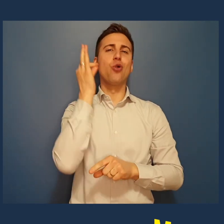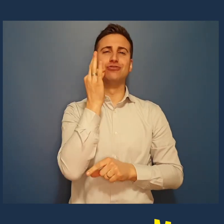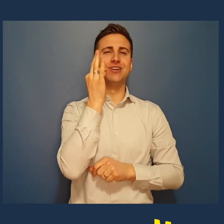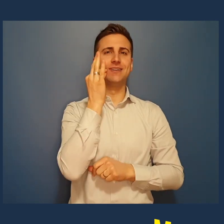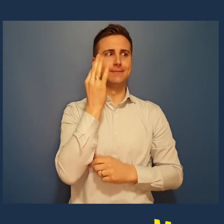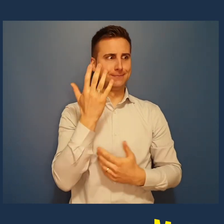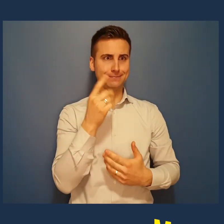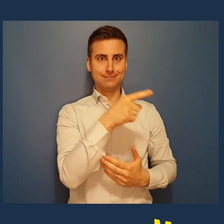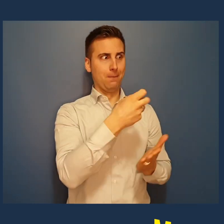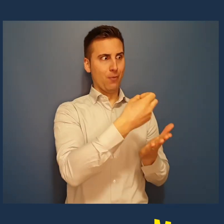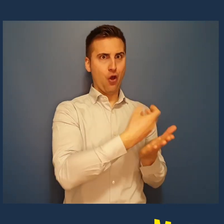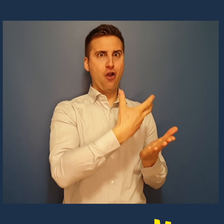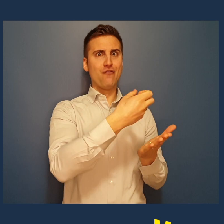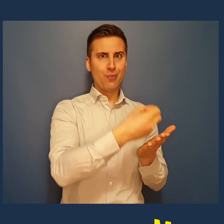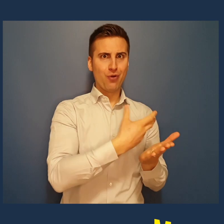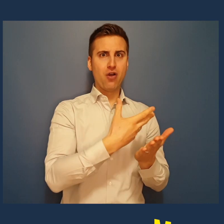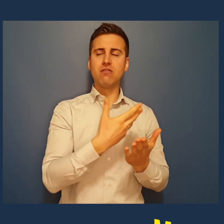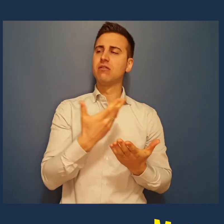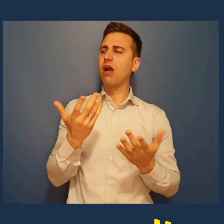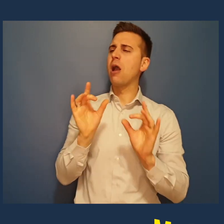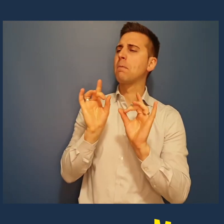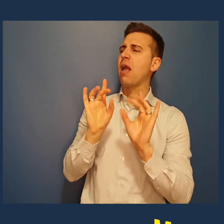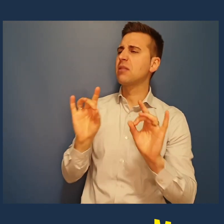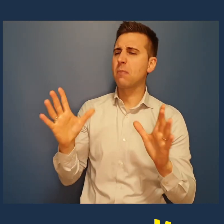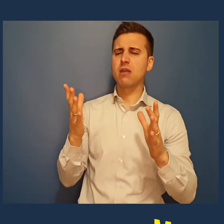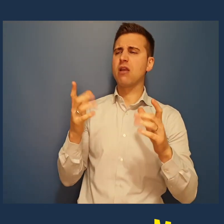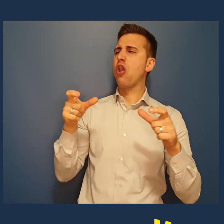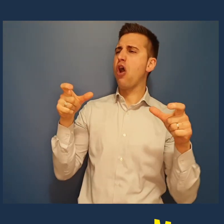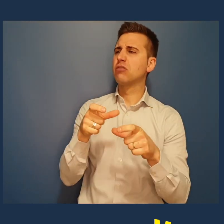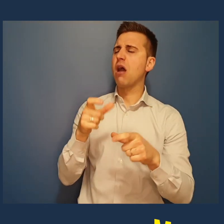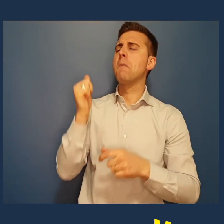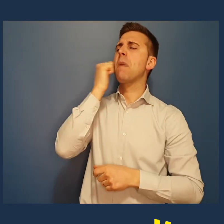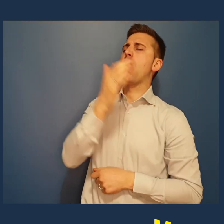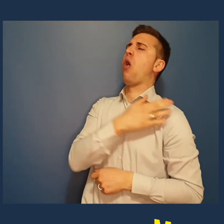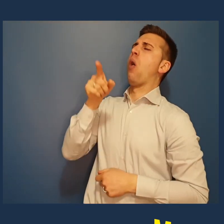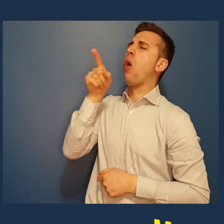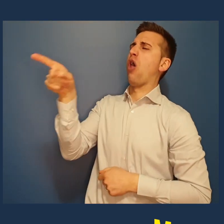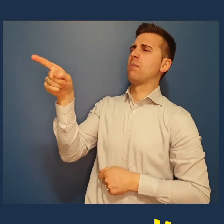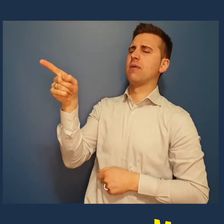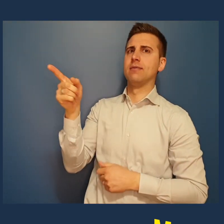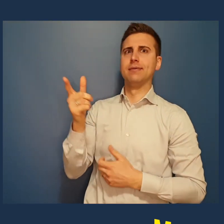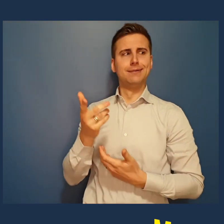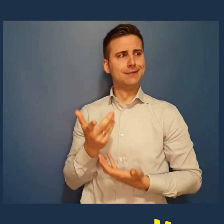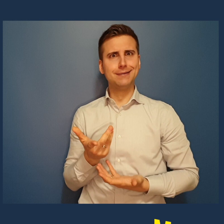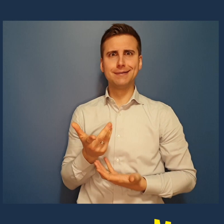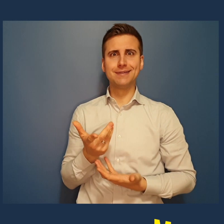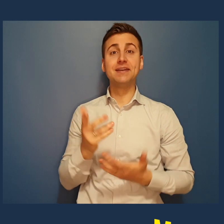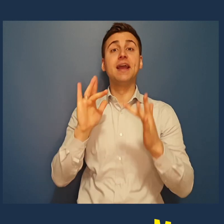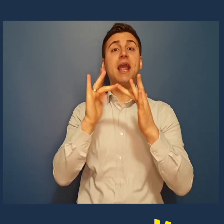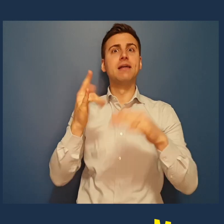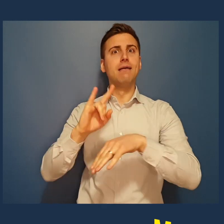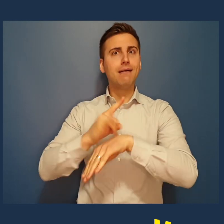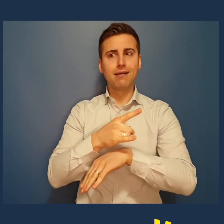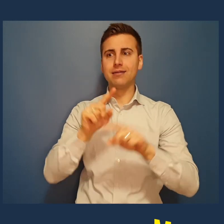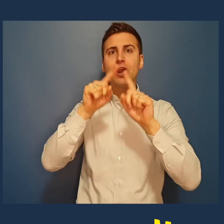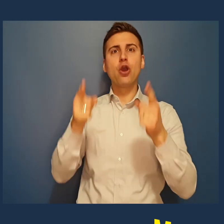Diciamo che la grande fatica è stata quella di schivare e incassare qualsiasi sua provocazione. La pandemia e lockdown? Colpa della mamma. La connessione lenta